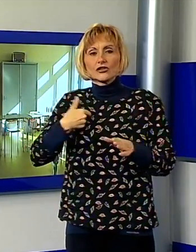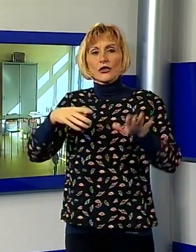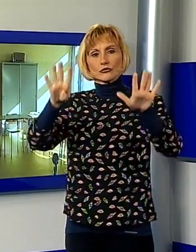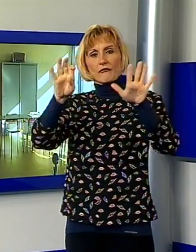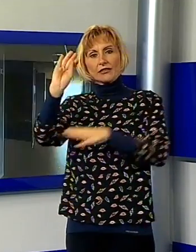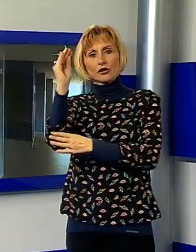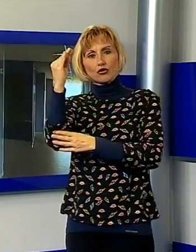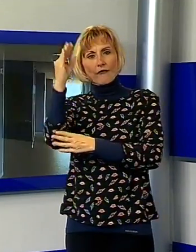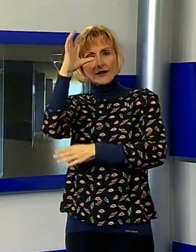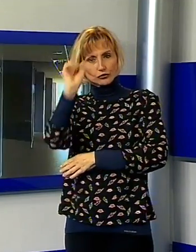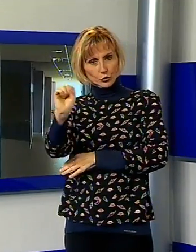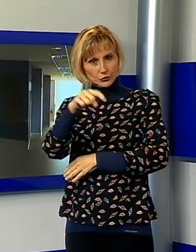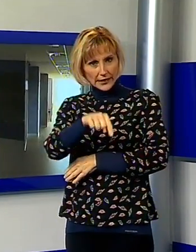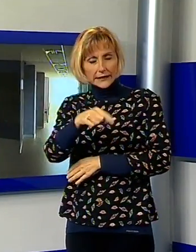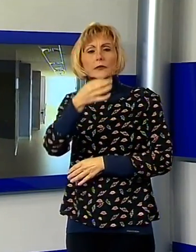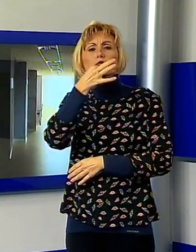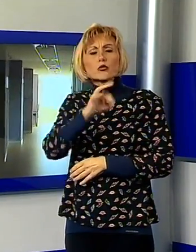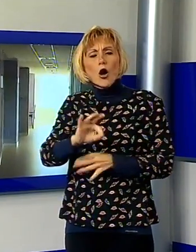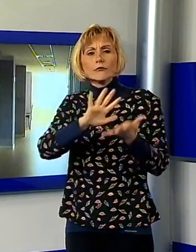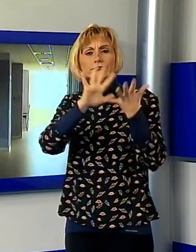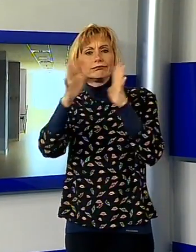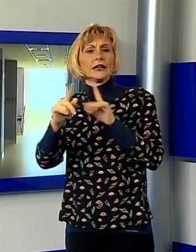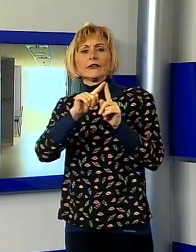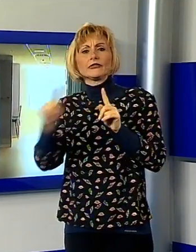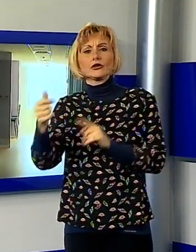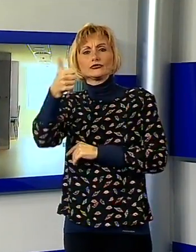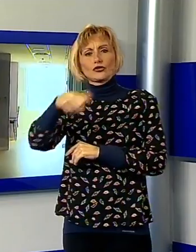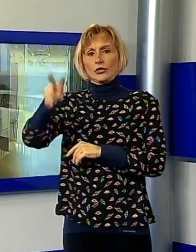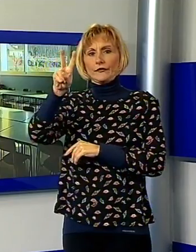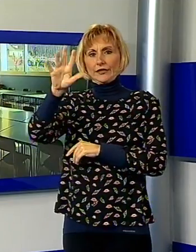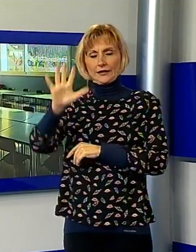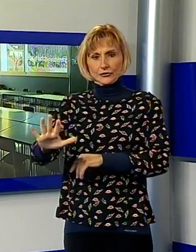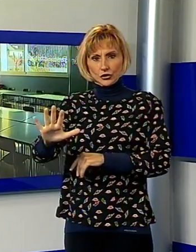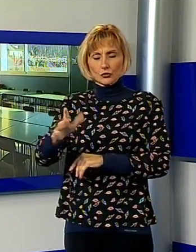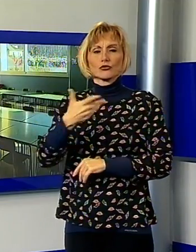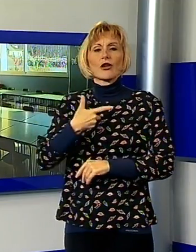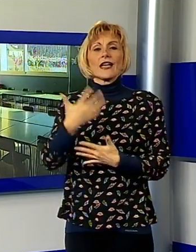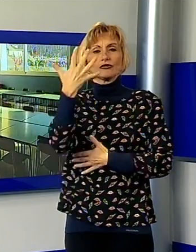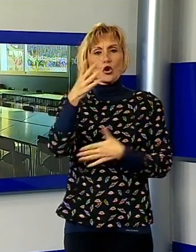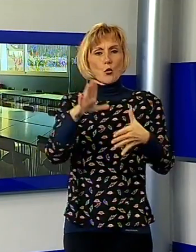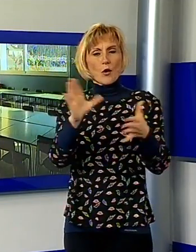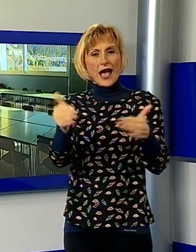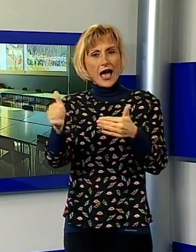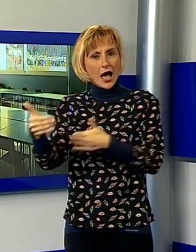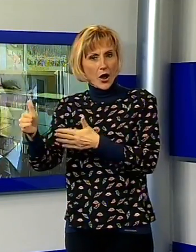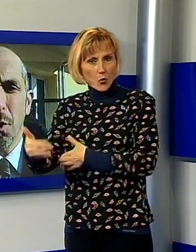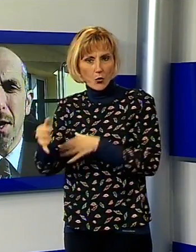ma in caso di necessità può arrivare ad ospitarne ben 125 nelle 5 aule a disposizione. Scuola